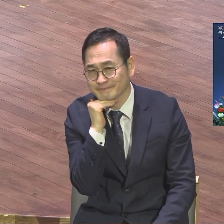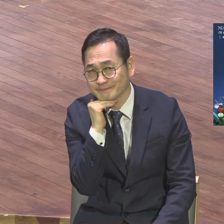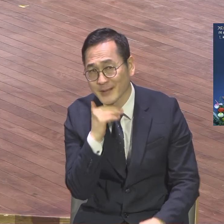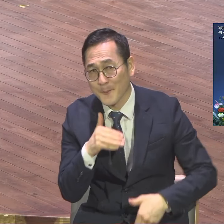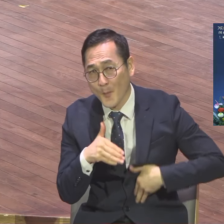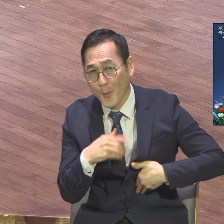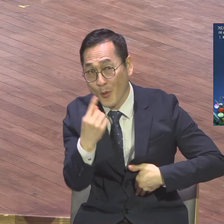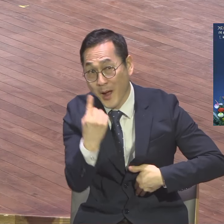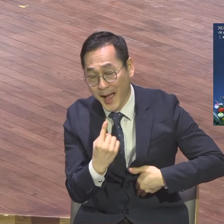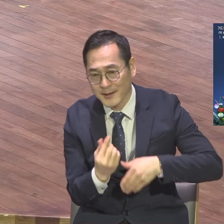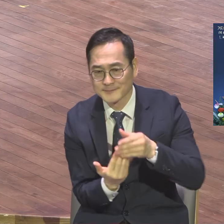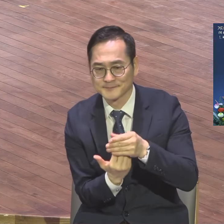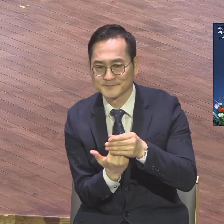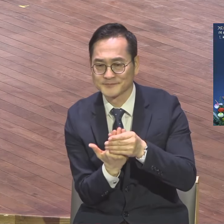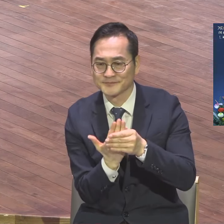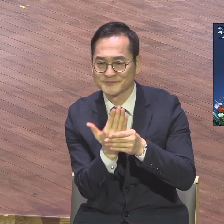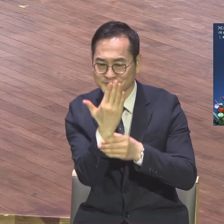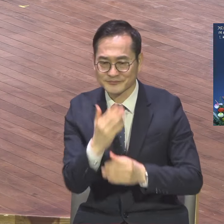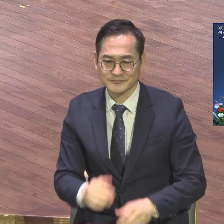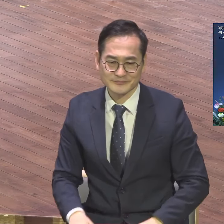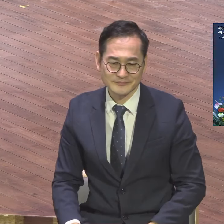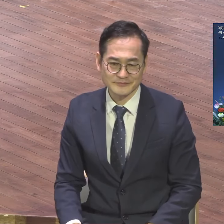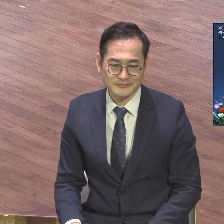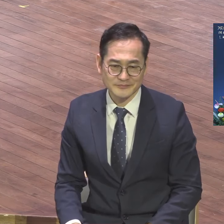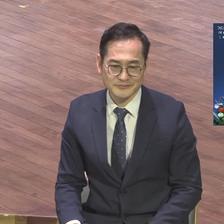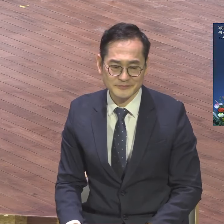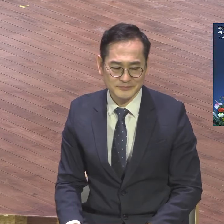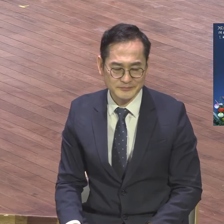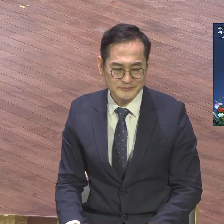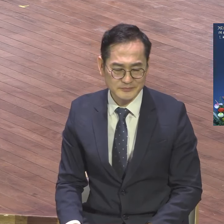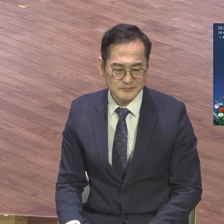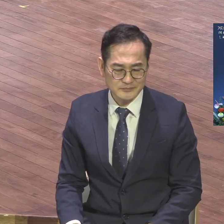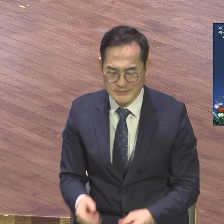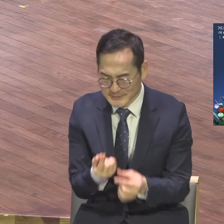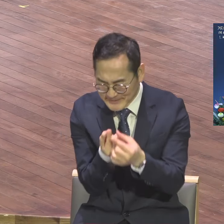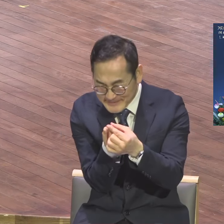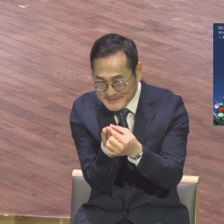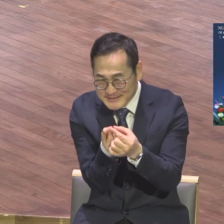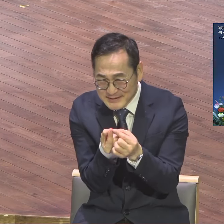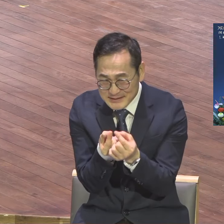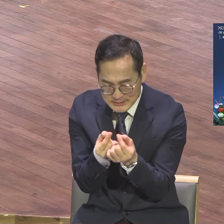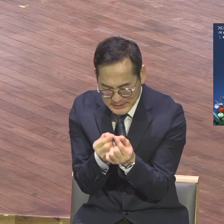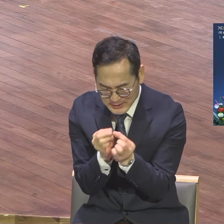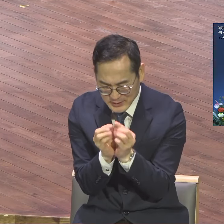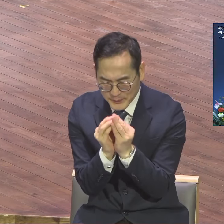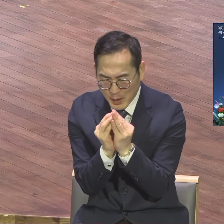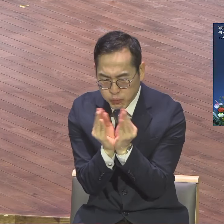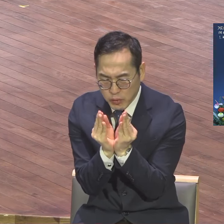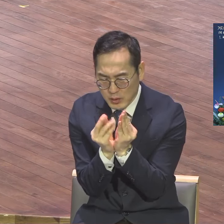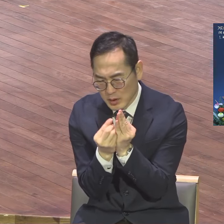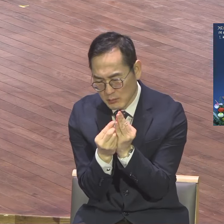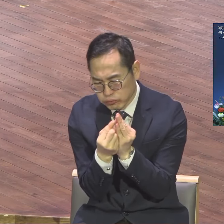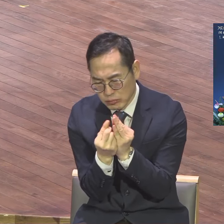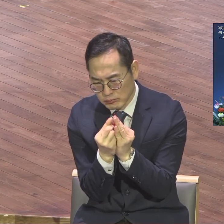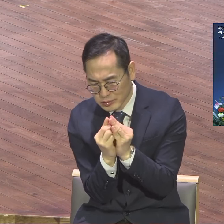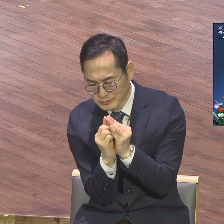50번의 상처를 거치면서 나옵니다. 밖에 나올 때는 이렇게 나올 때는 이 시가 이 겨울이 지나고 봄이 되면 올라올 때요.